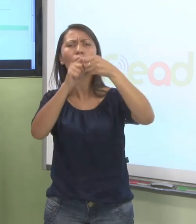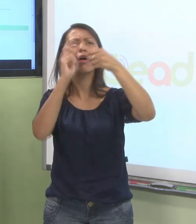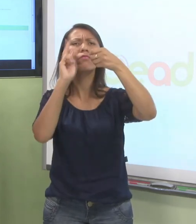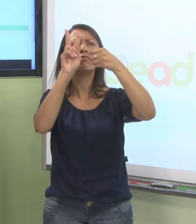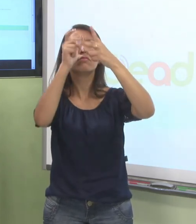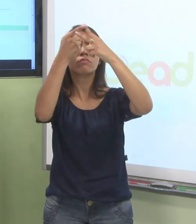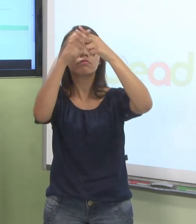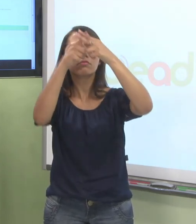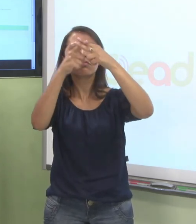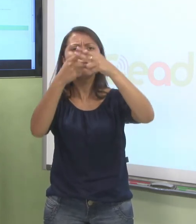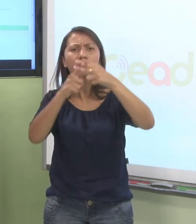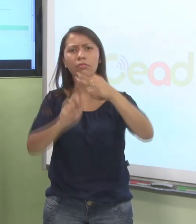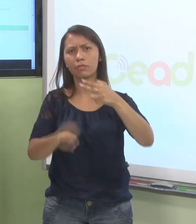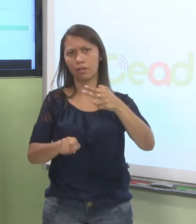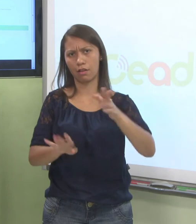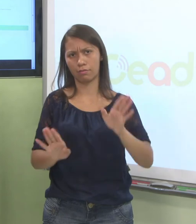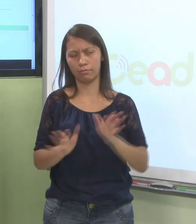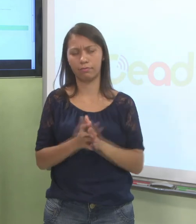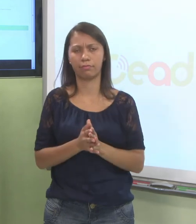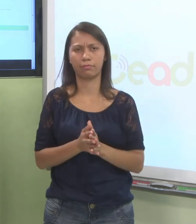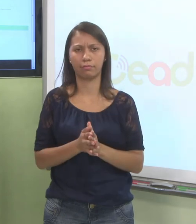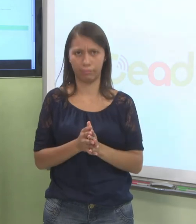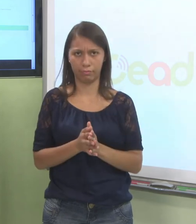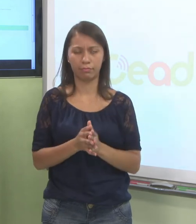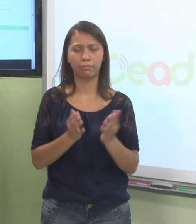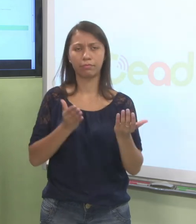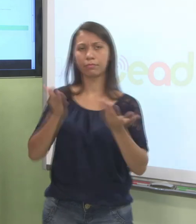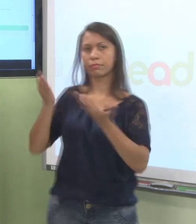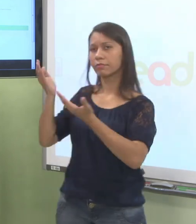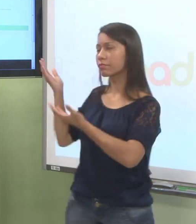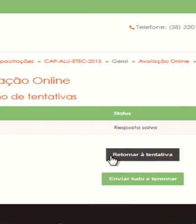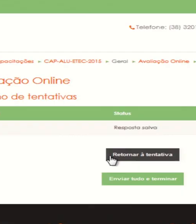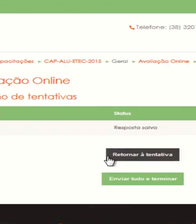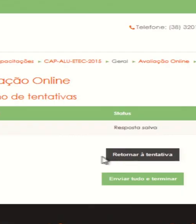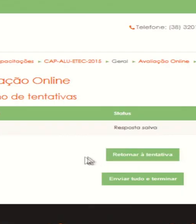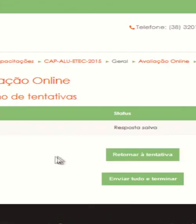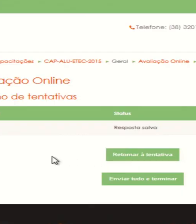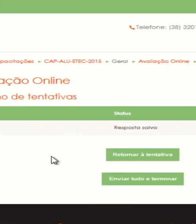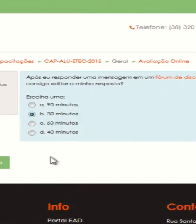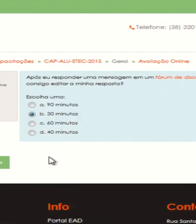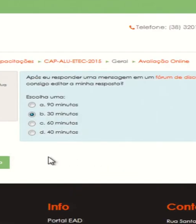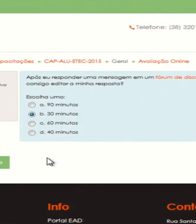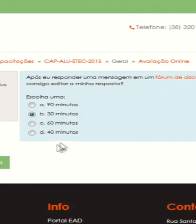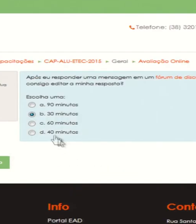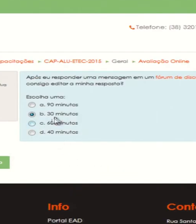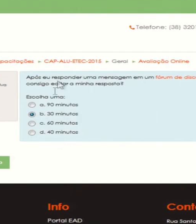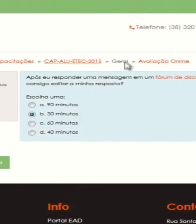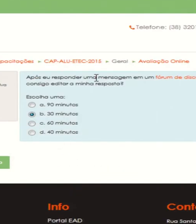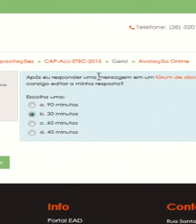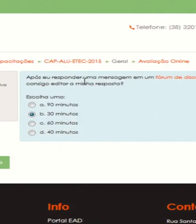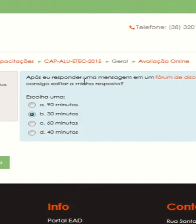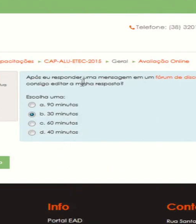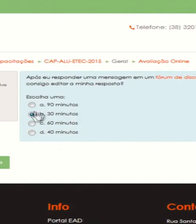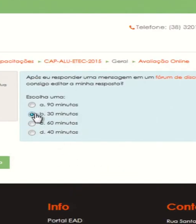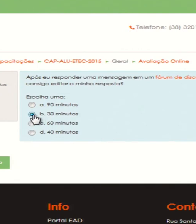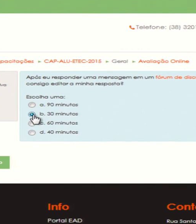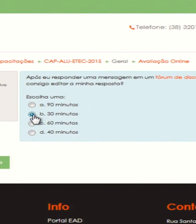Então, eu vou voltar aqui para a gente ver como é funciona. Retornar à tentativa. Só dar um clique. Ela mostrou a questão. E a